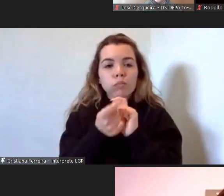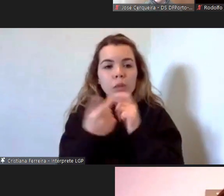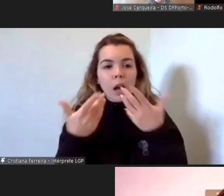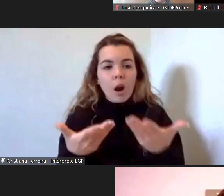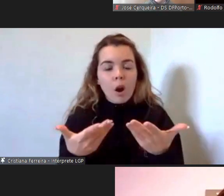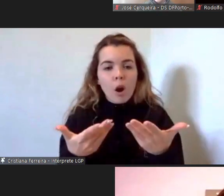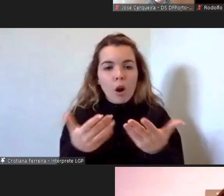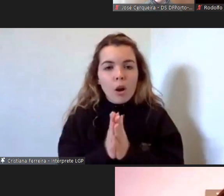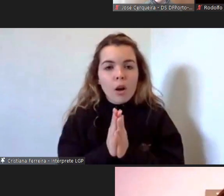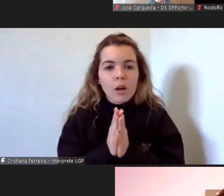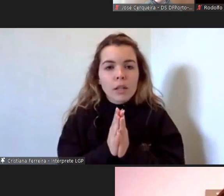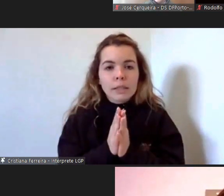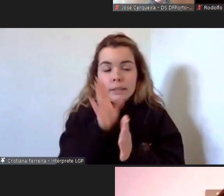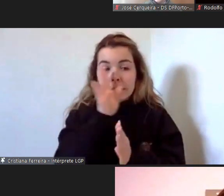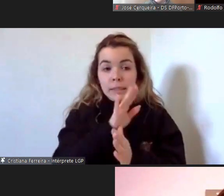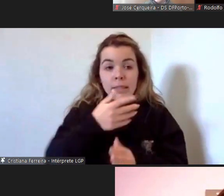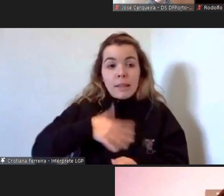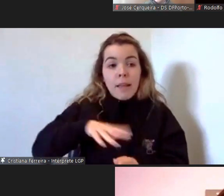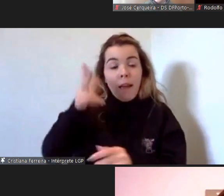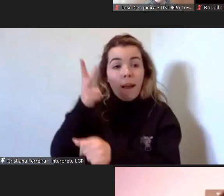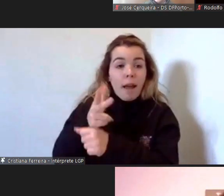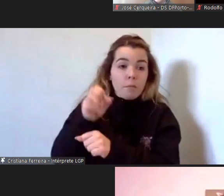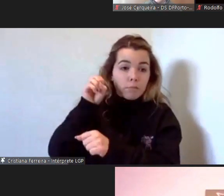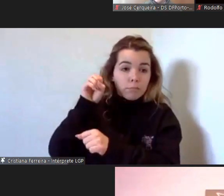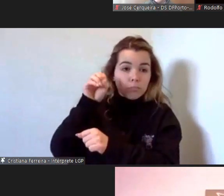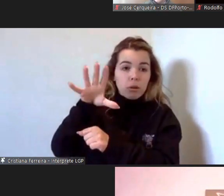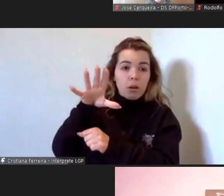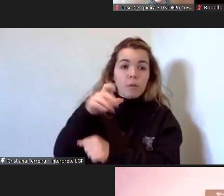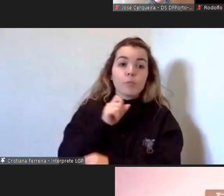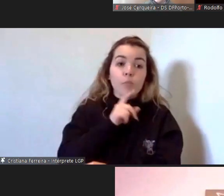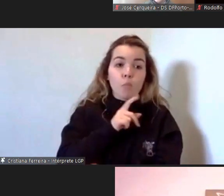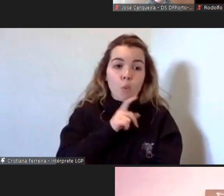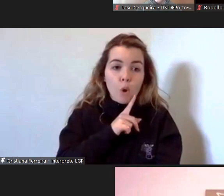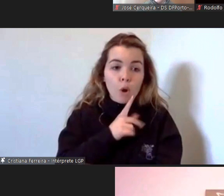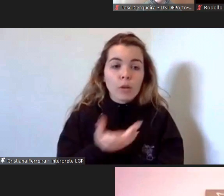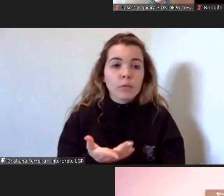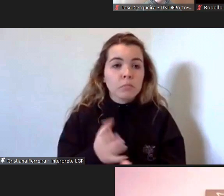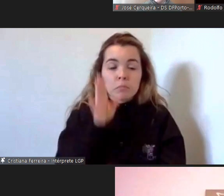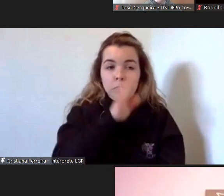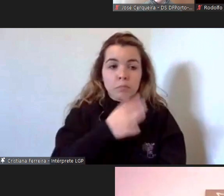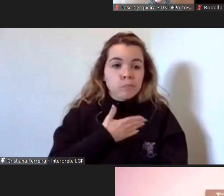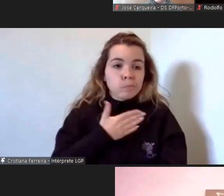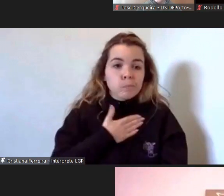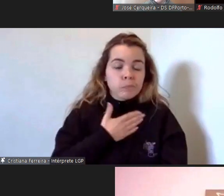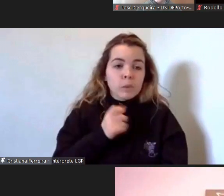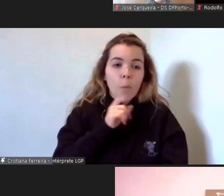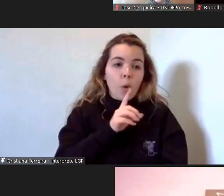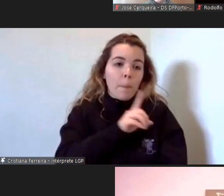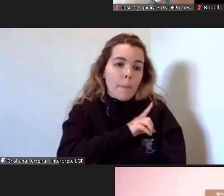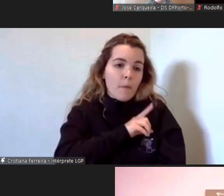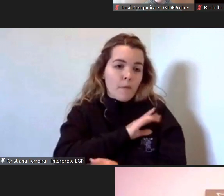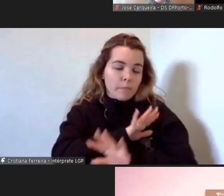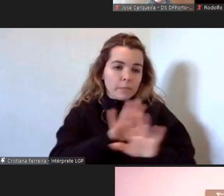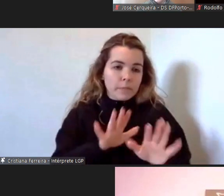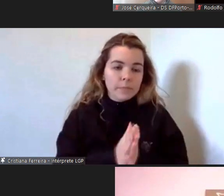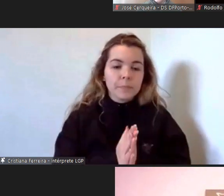naturalmente com a com a sua privacidade claramente